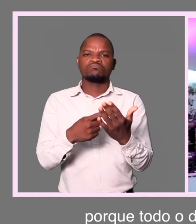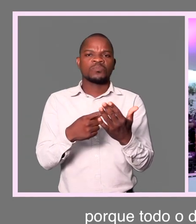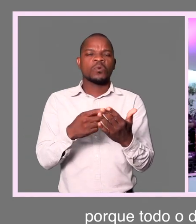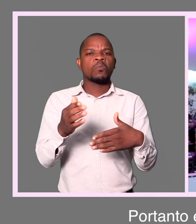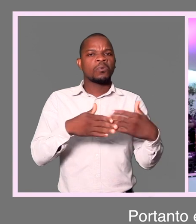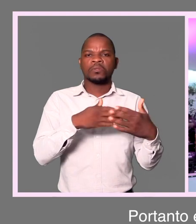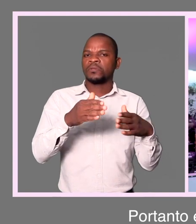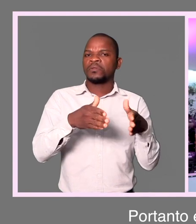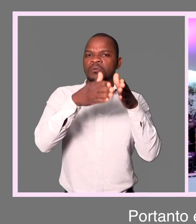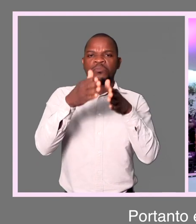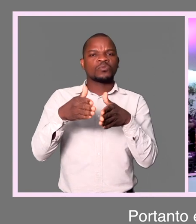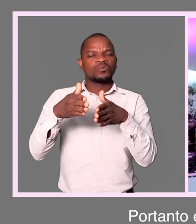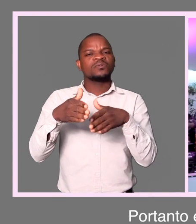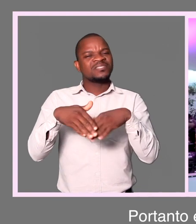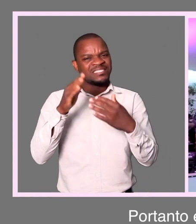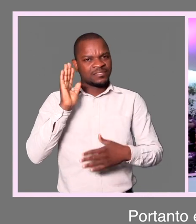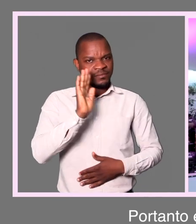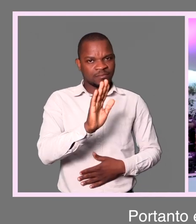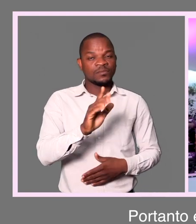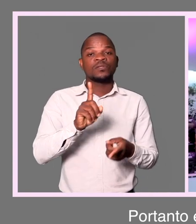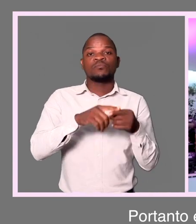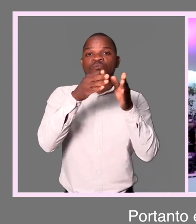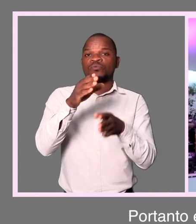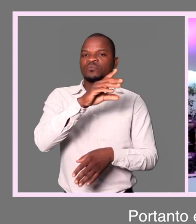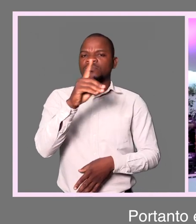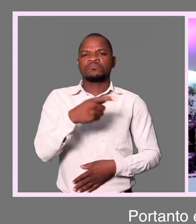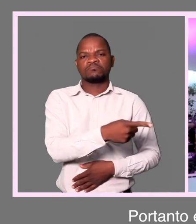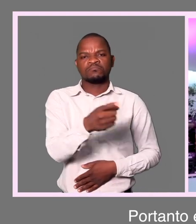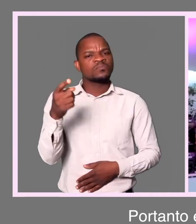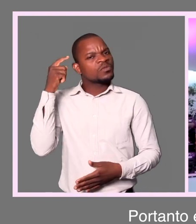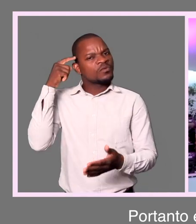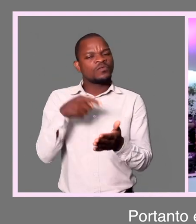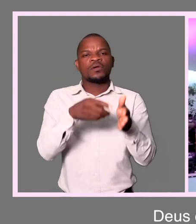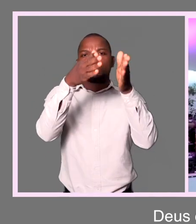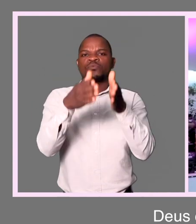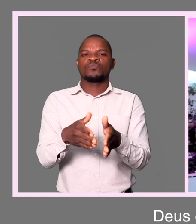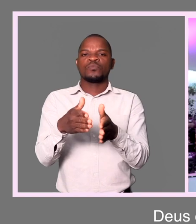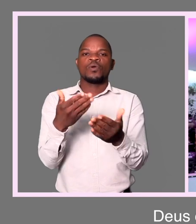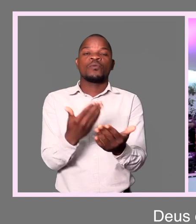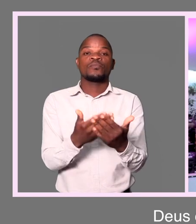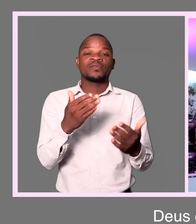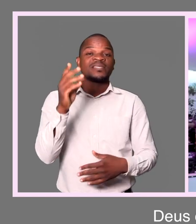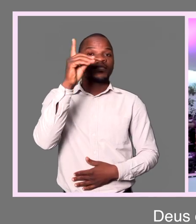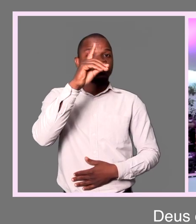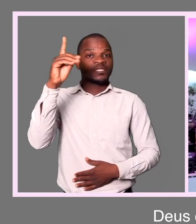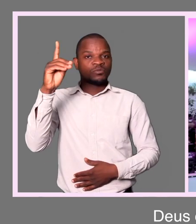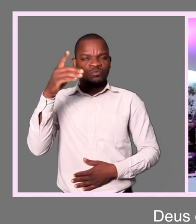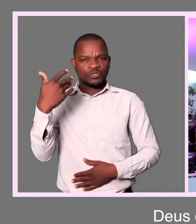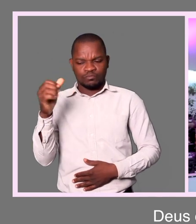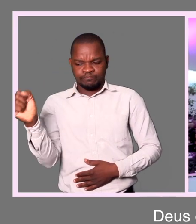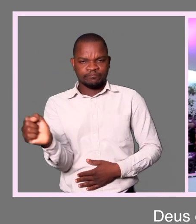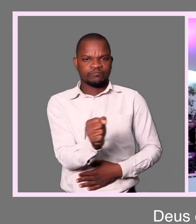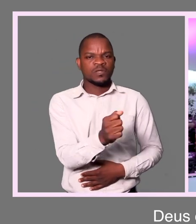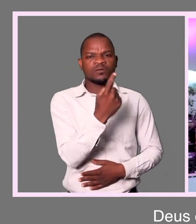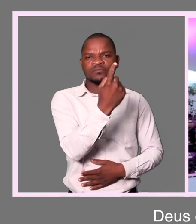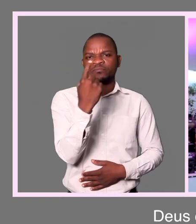humano. Portanto, estas pessoas são também seres humanos que, de alguma forma, Deus os colocou com